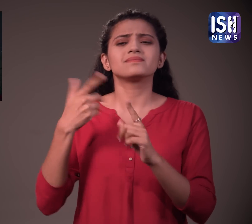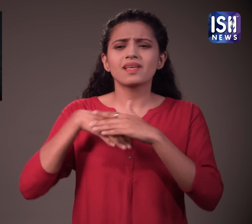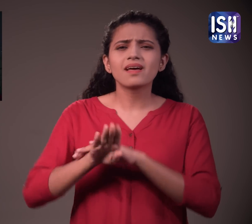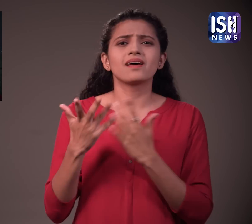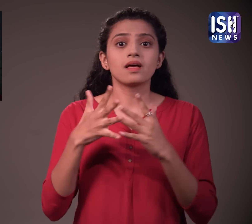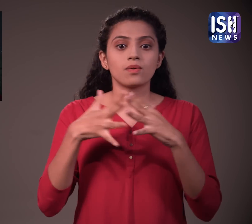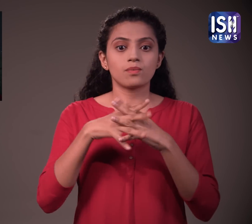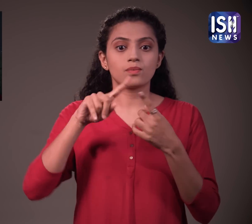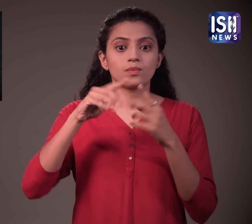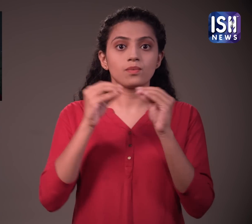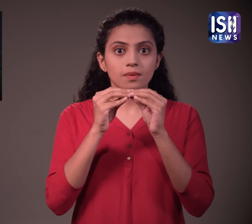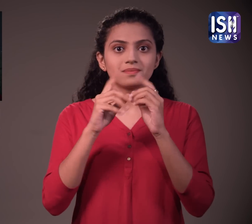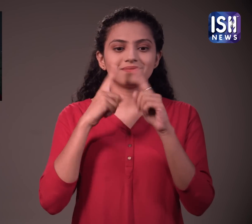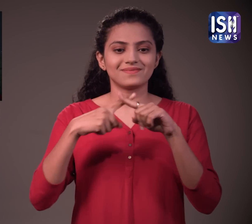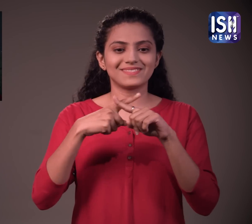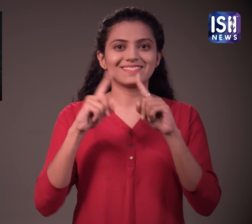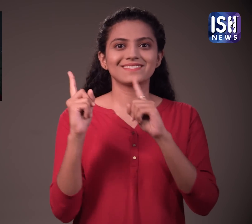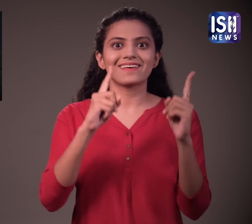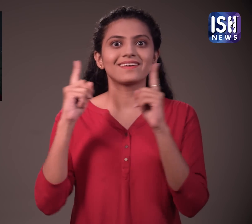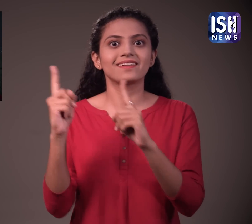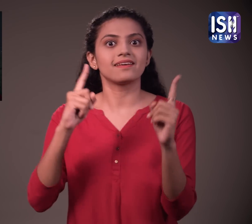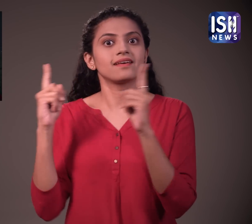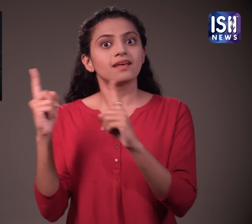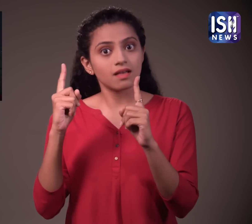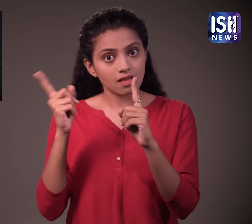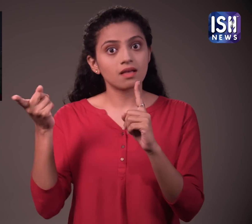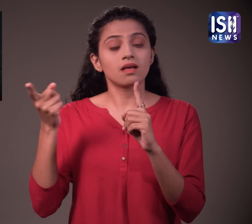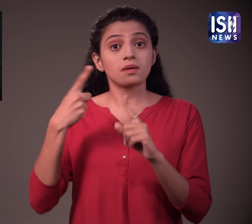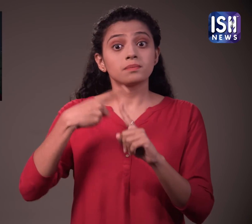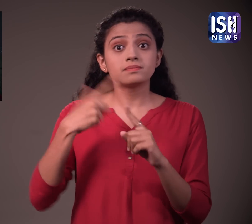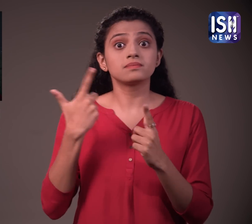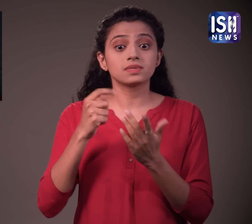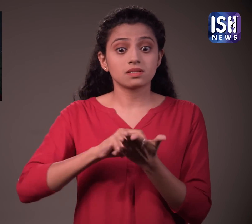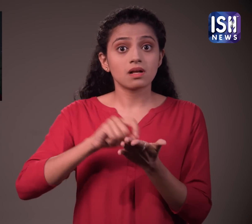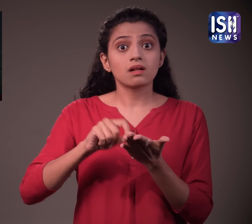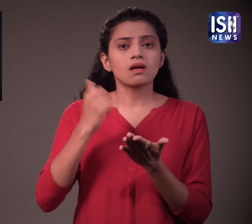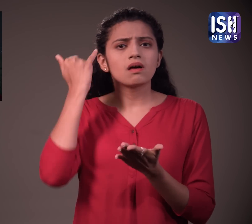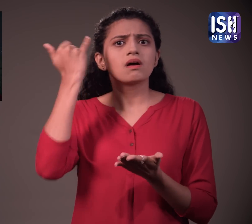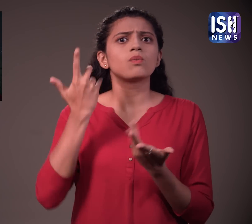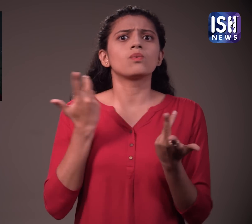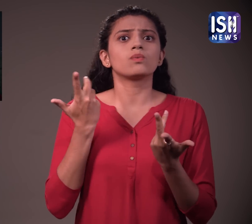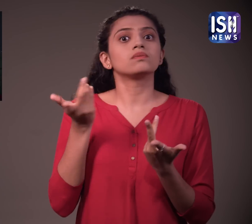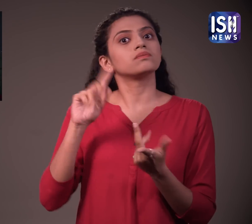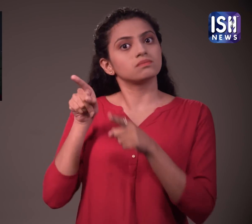फिल्म निर्माता एक वैब शो का संचालन करेंगे। ये लिखा भी उन्हीं के द्वारा